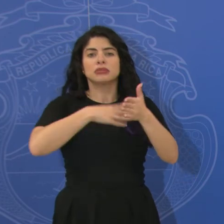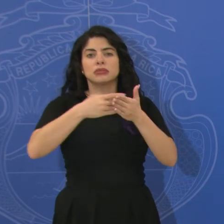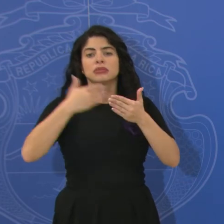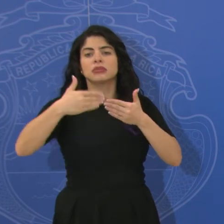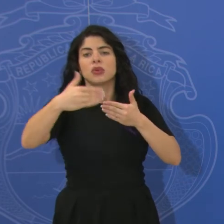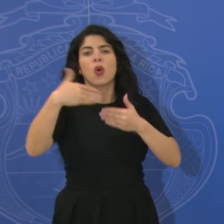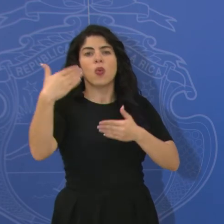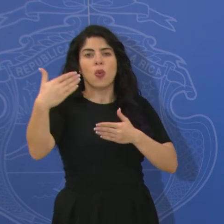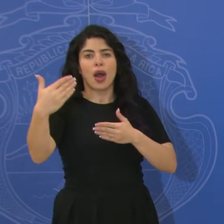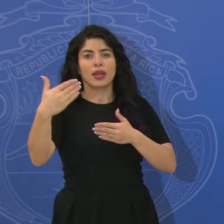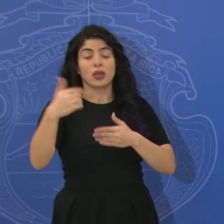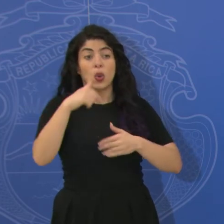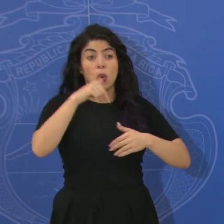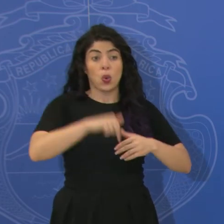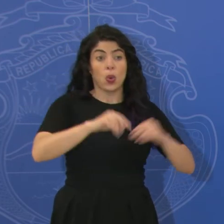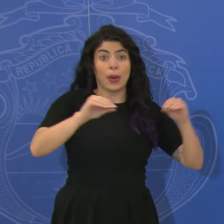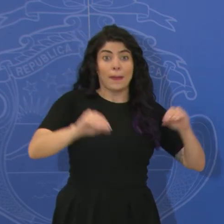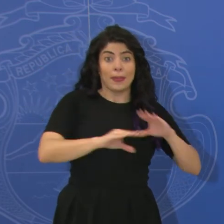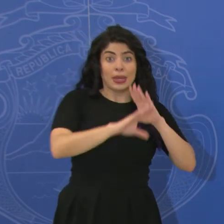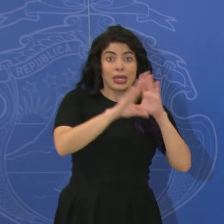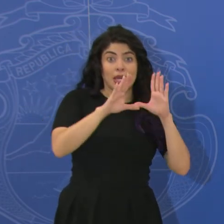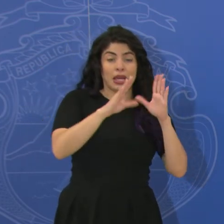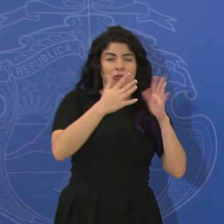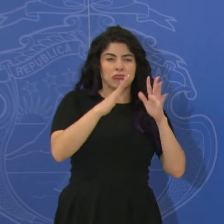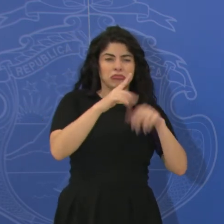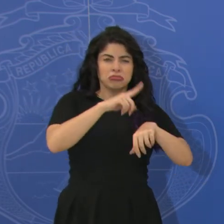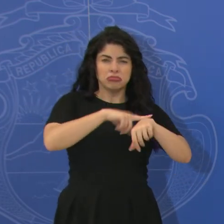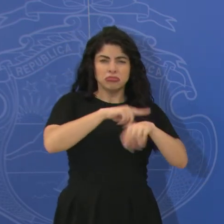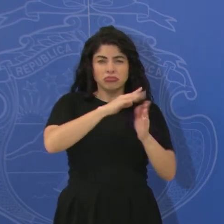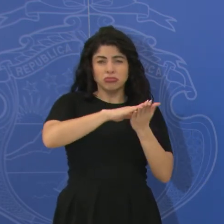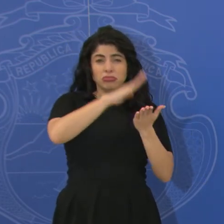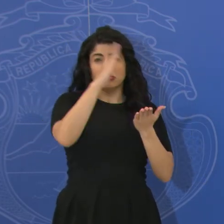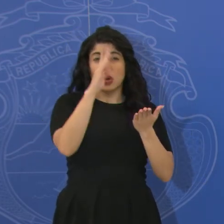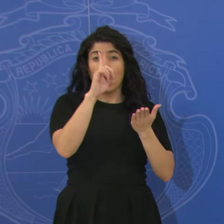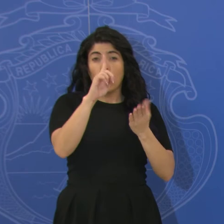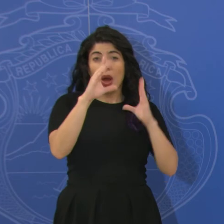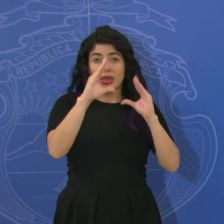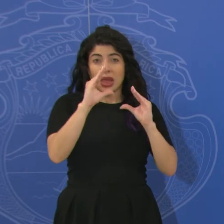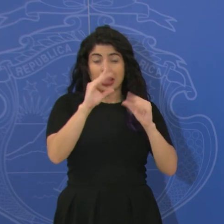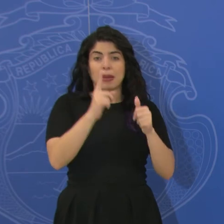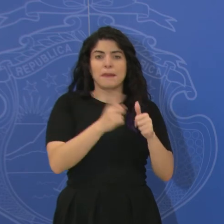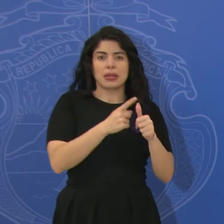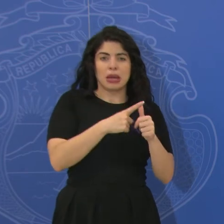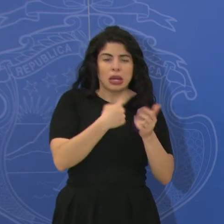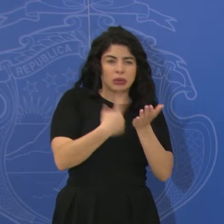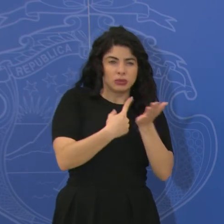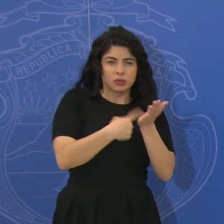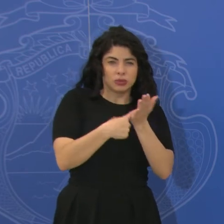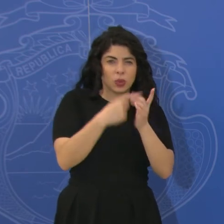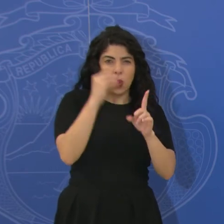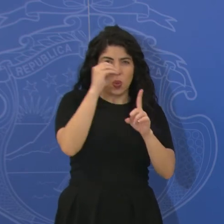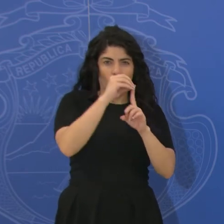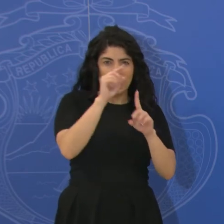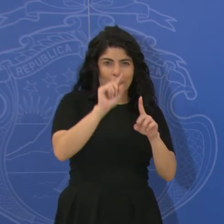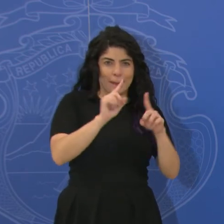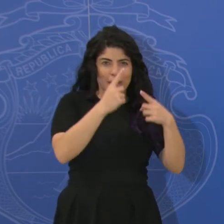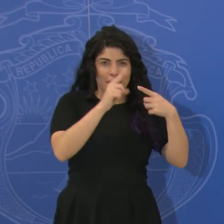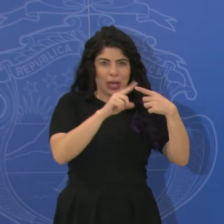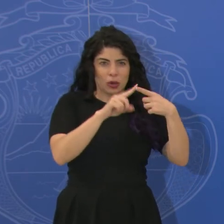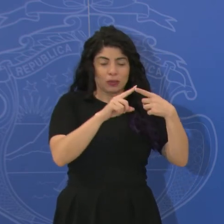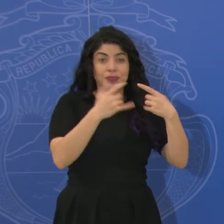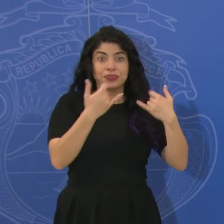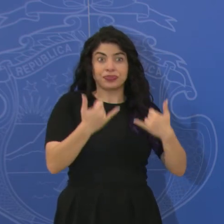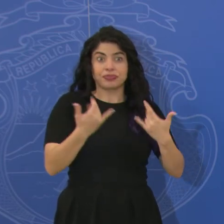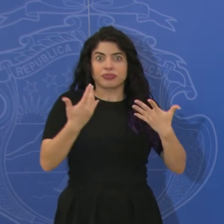En horas de la mañana, hasta alrededor de la una de la tarde, se trabajó en el primero de esos objetivos. Se cuenta